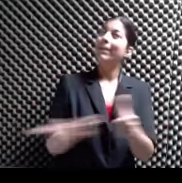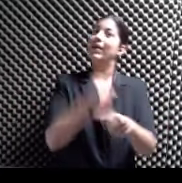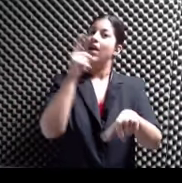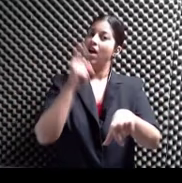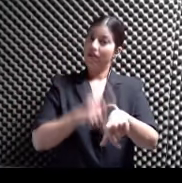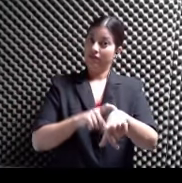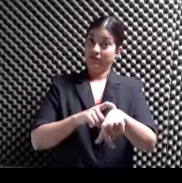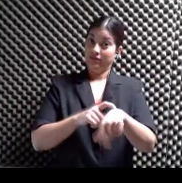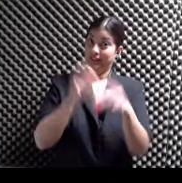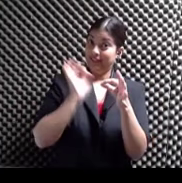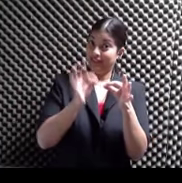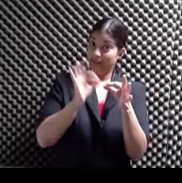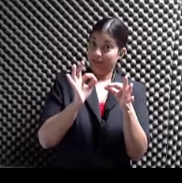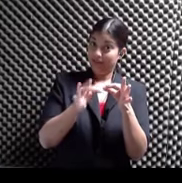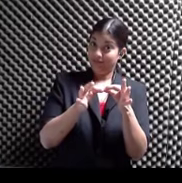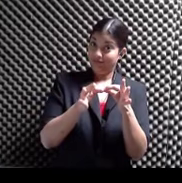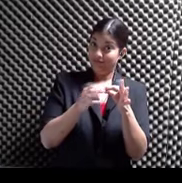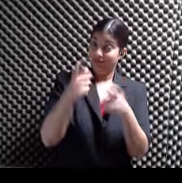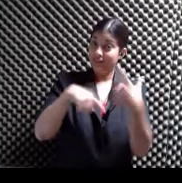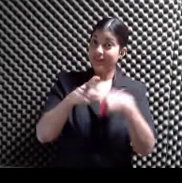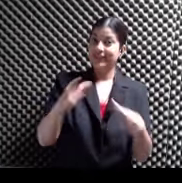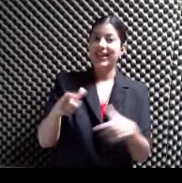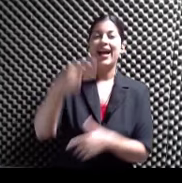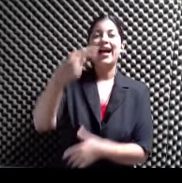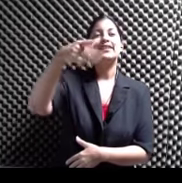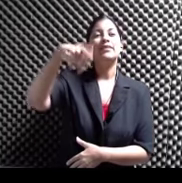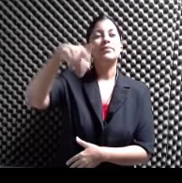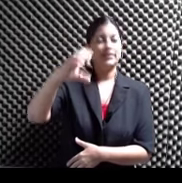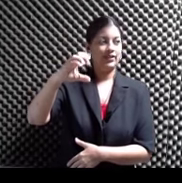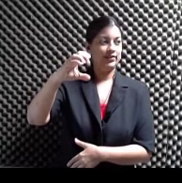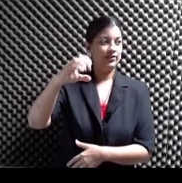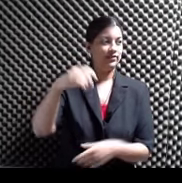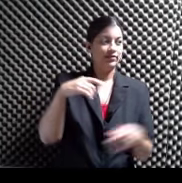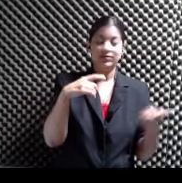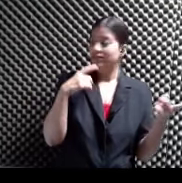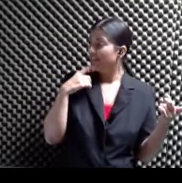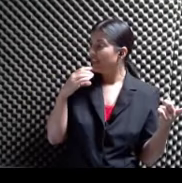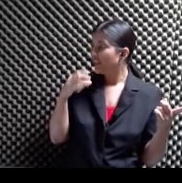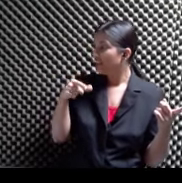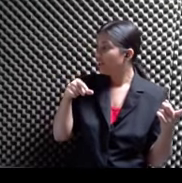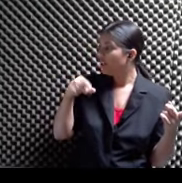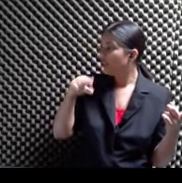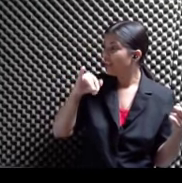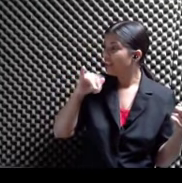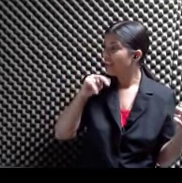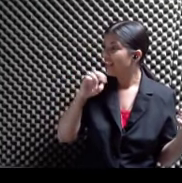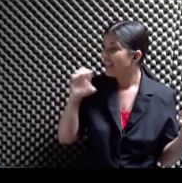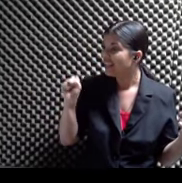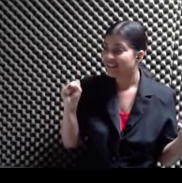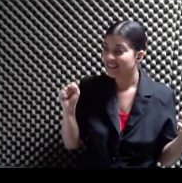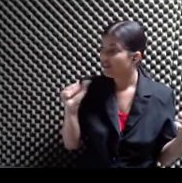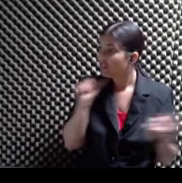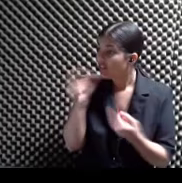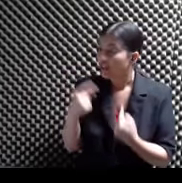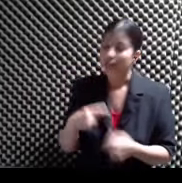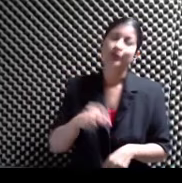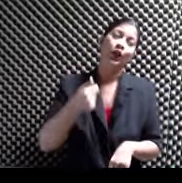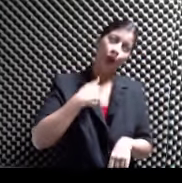interpretar HPC Hands Performance ¿Y la de Guinness No va a estar ahí? No Pero yo los llamo Sí Yo los llamo Todavía tenemos dos días